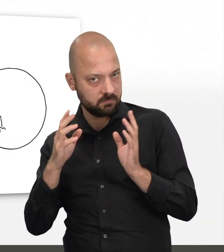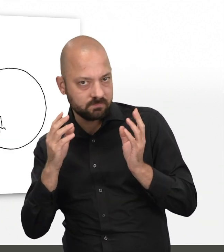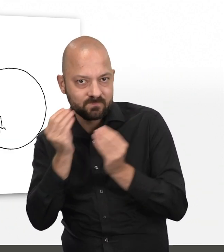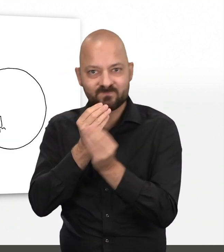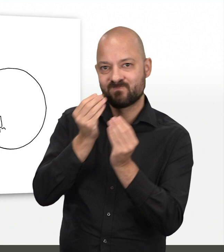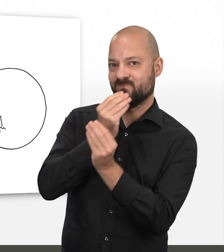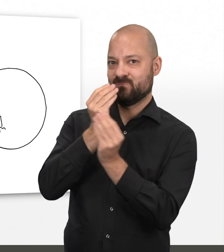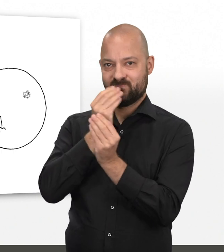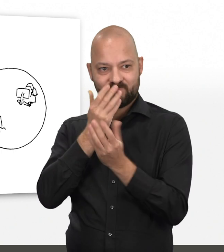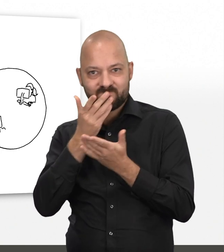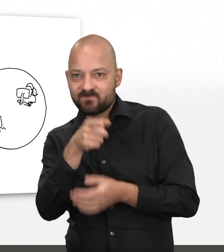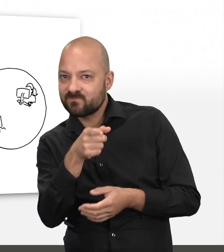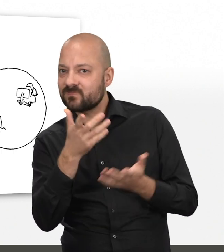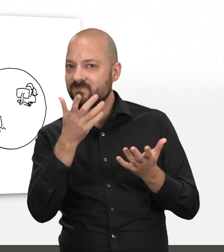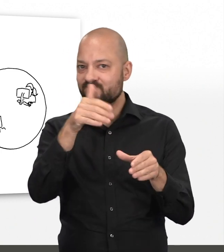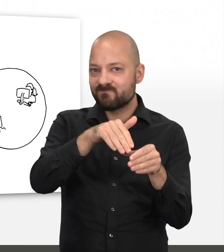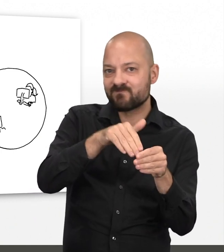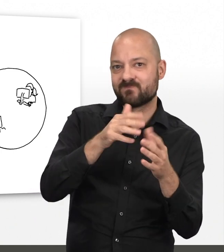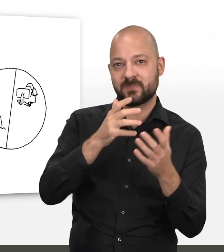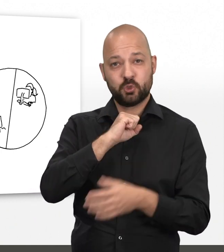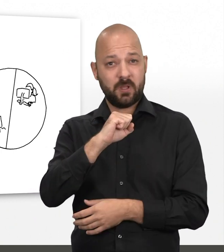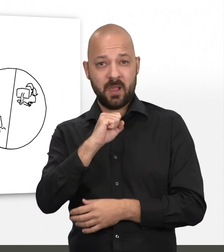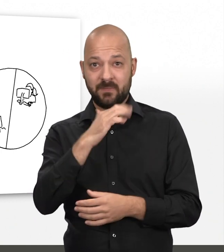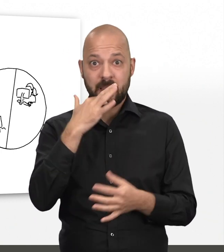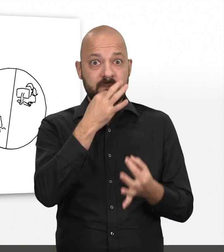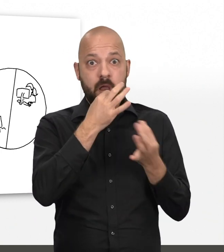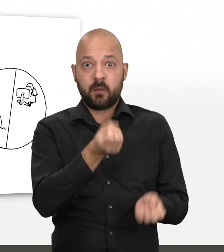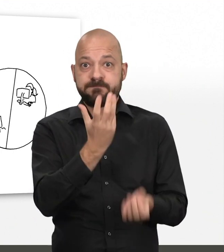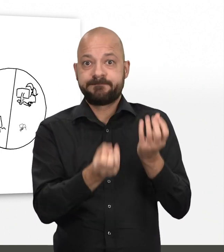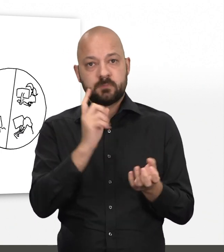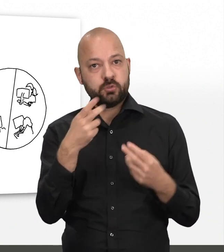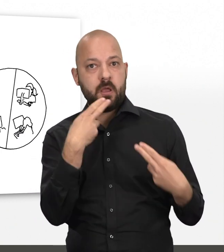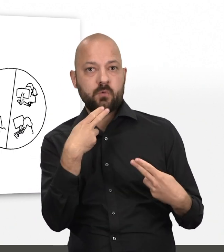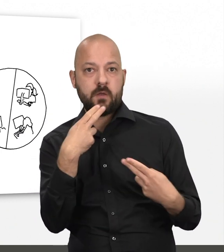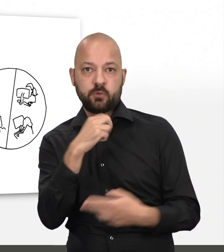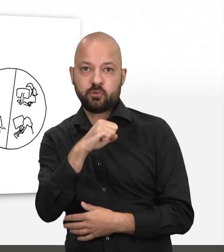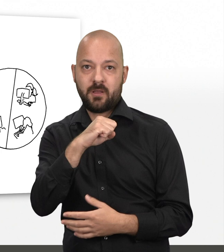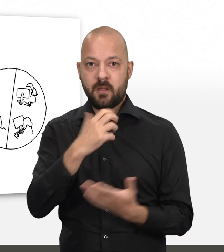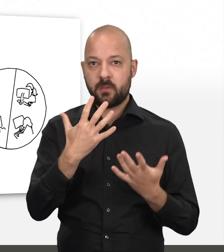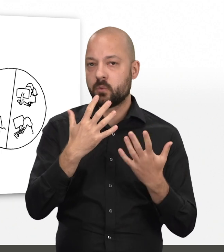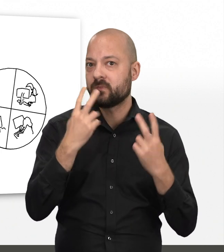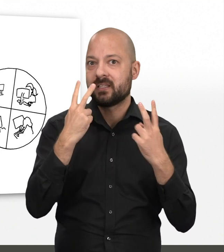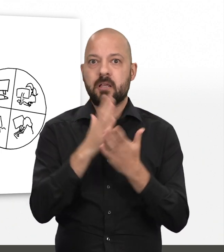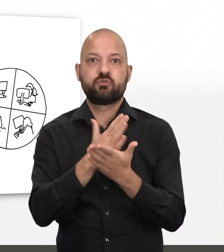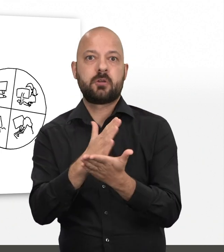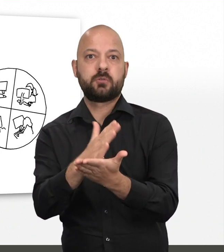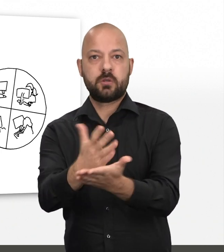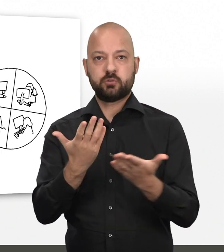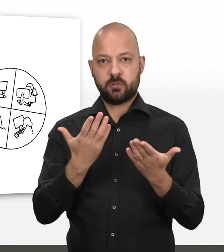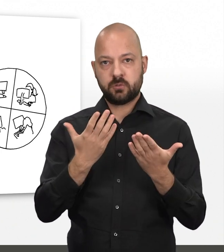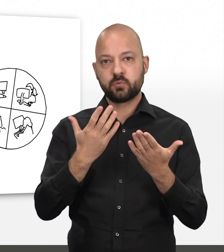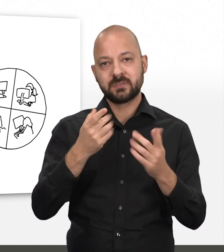Politiker arbeiten eng zusammen und beraten über die Lage. Sie müssen viele Fragen in kürzester Zeit beantworten und wichtige